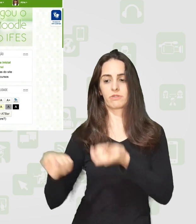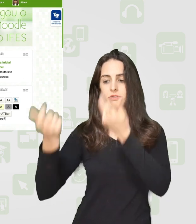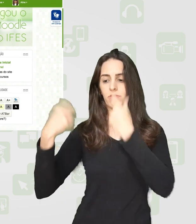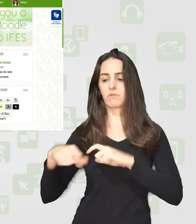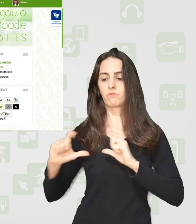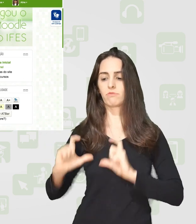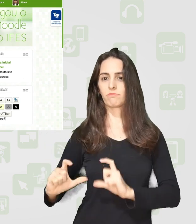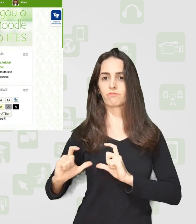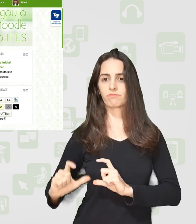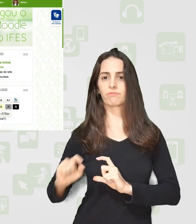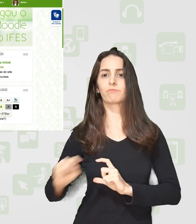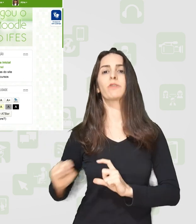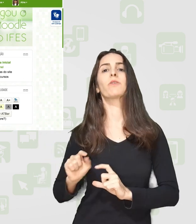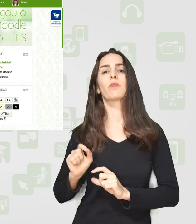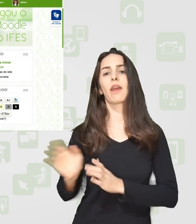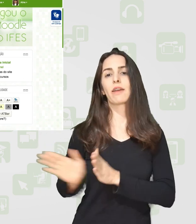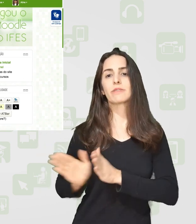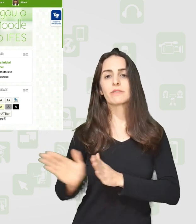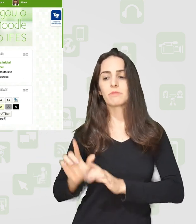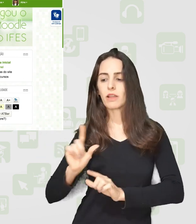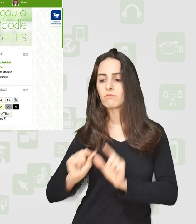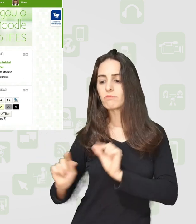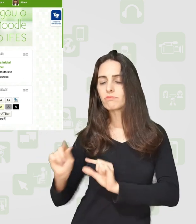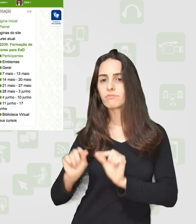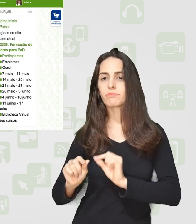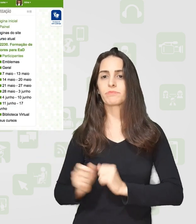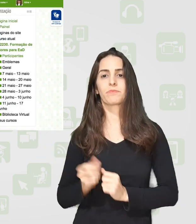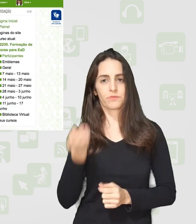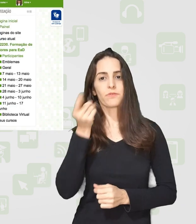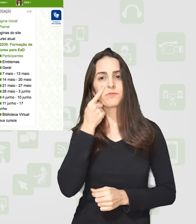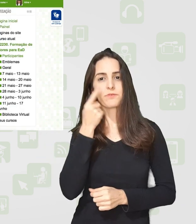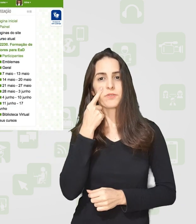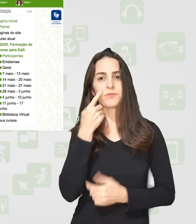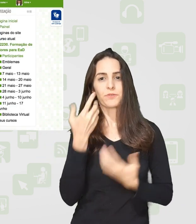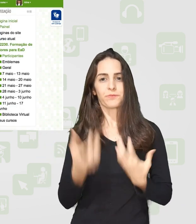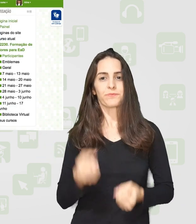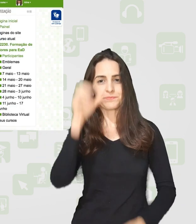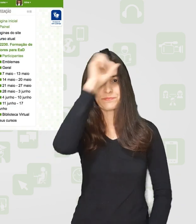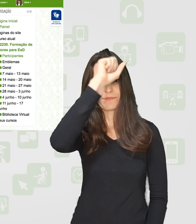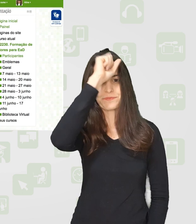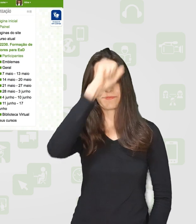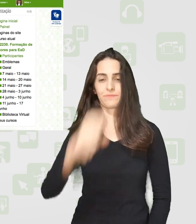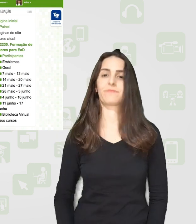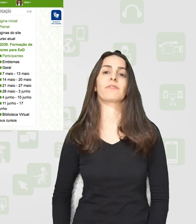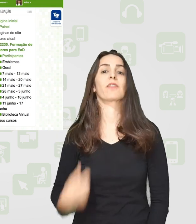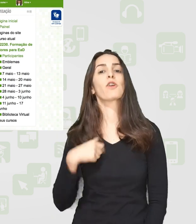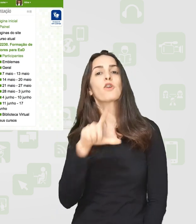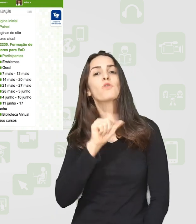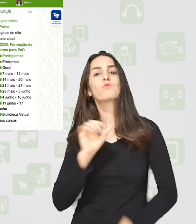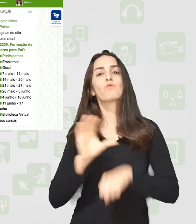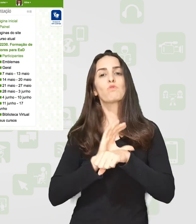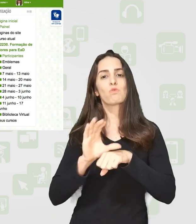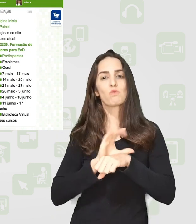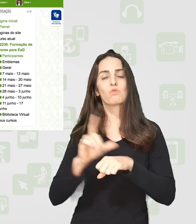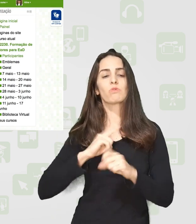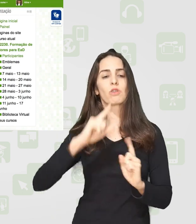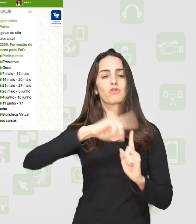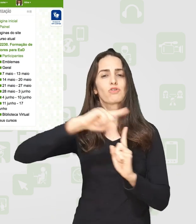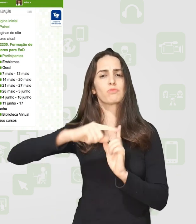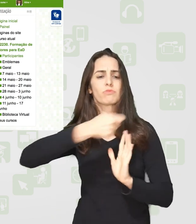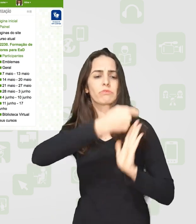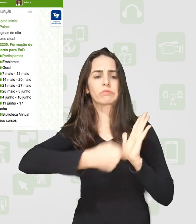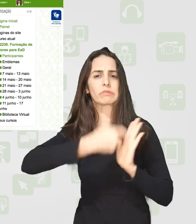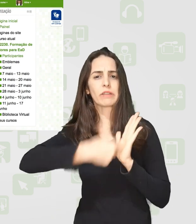bloco de acessibilidade. Vamos ver como é que eles se comportam dentro de um curso. Então eu escolhi aqui um curso com bastante